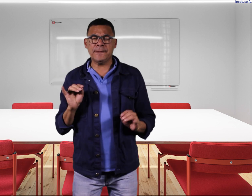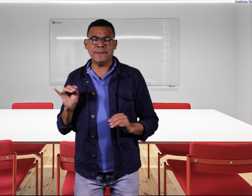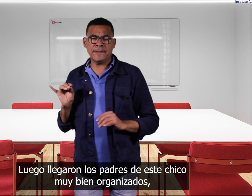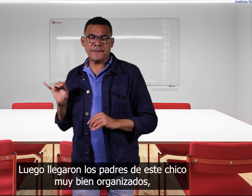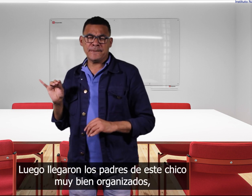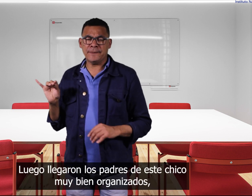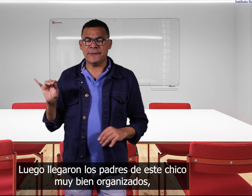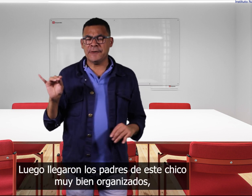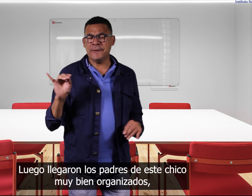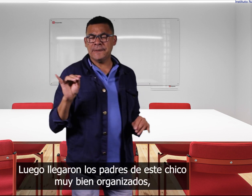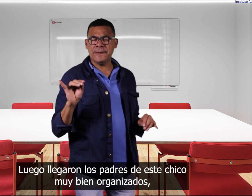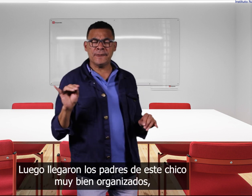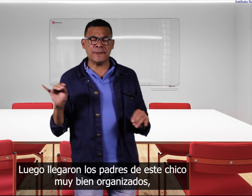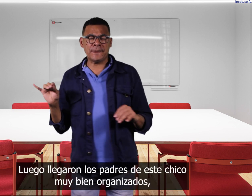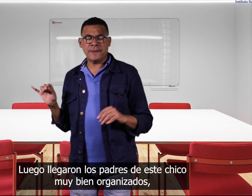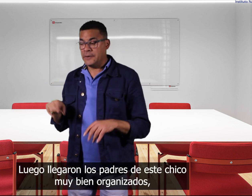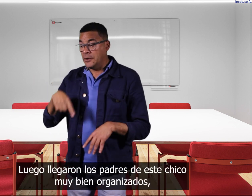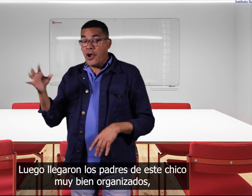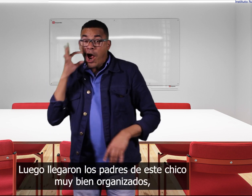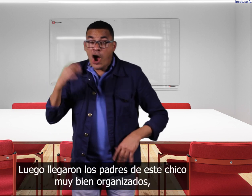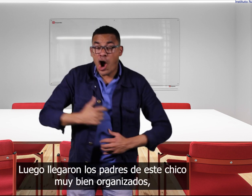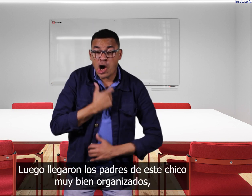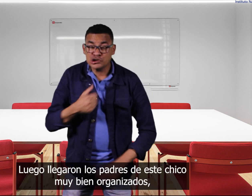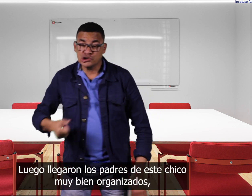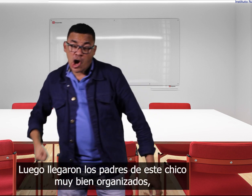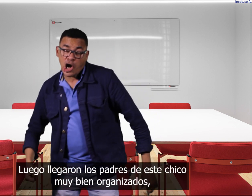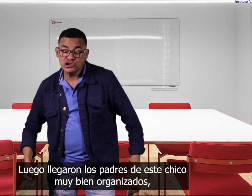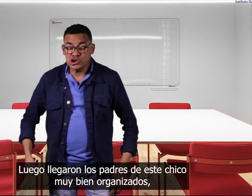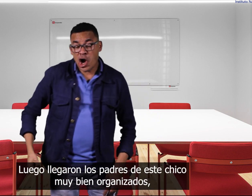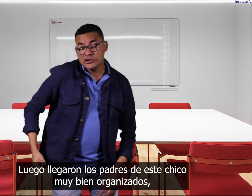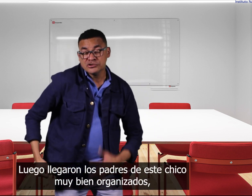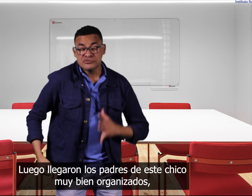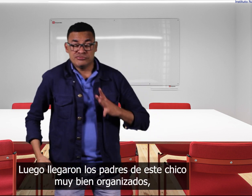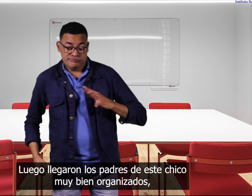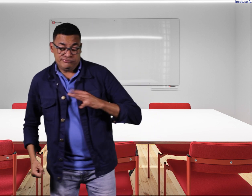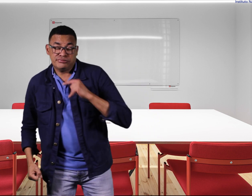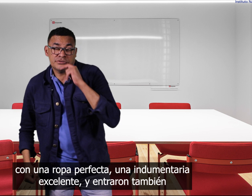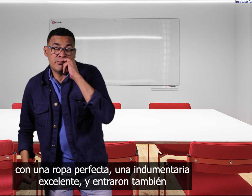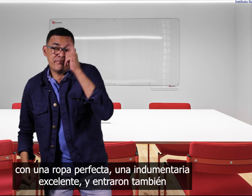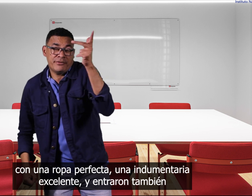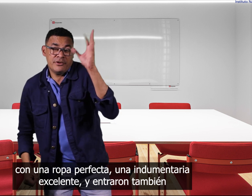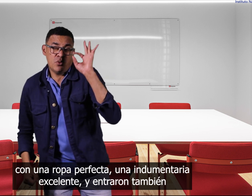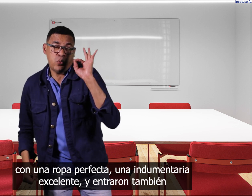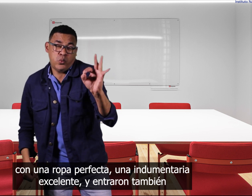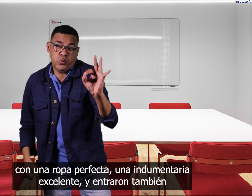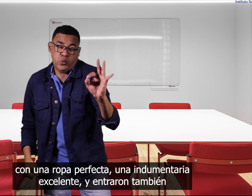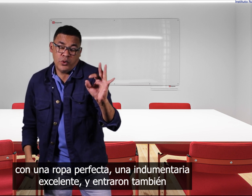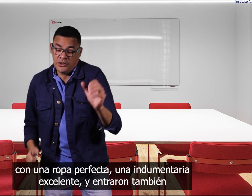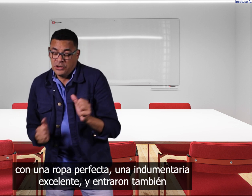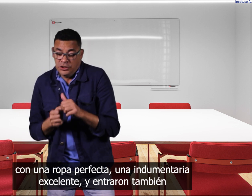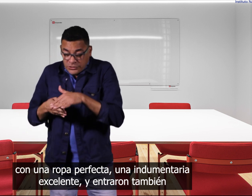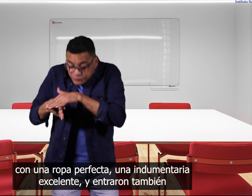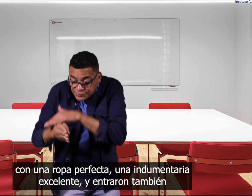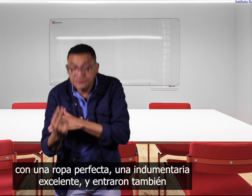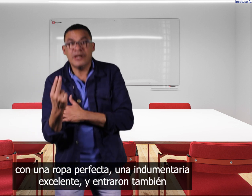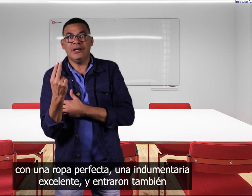luego llegaron los padres de este chico muy bien organizados con una ropa perfecta una